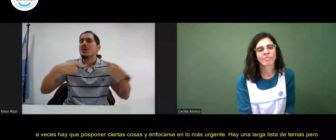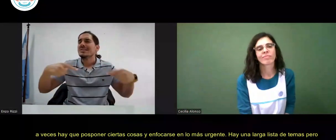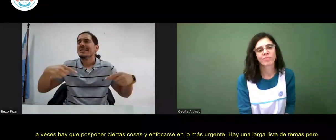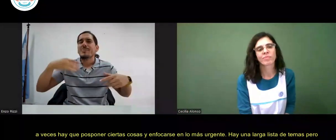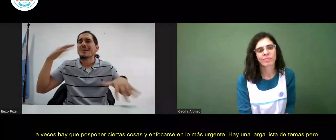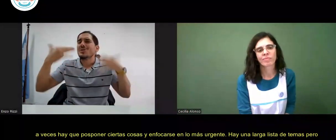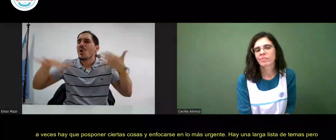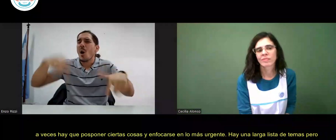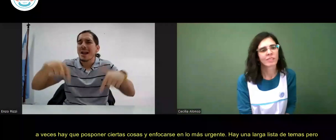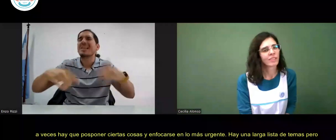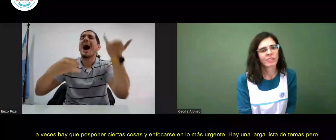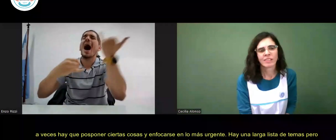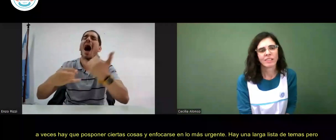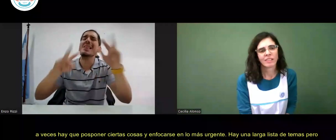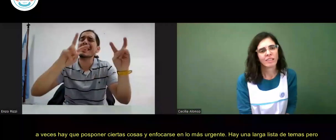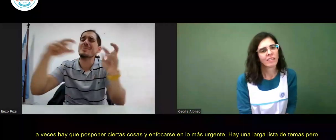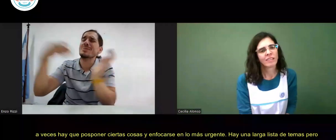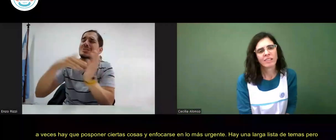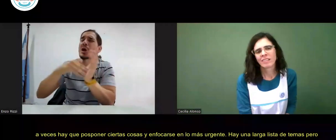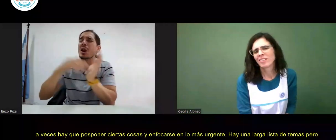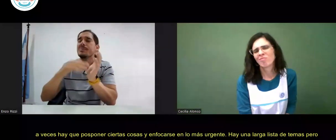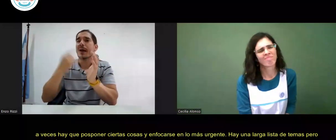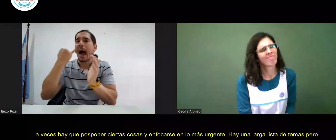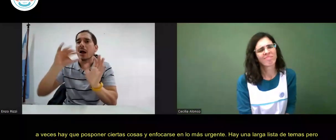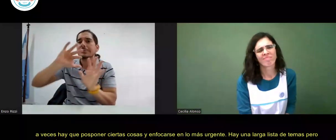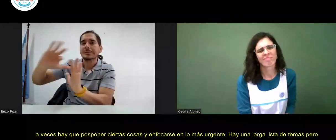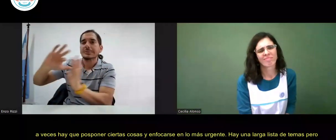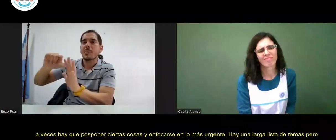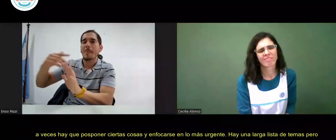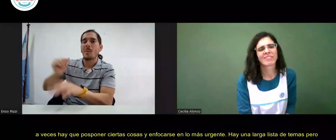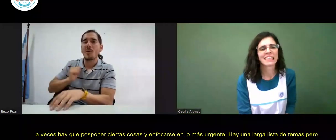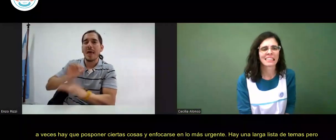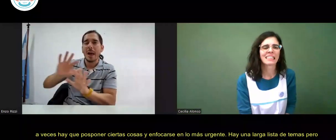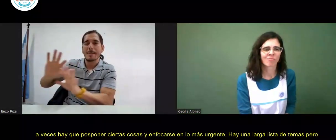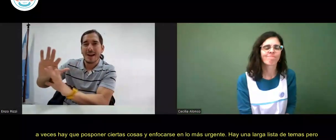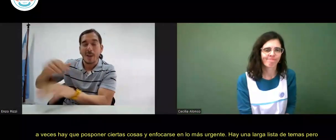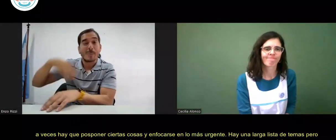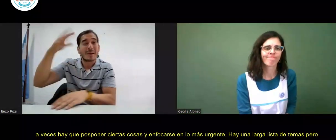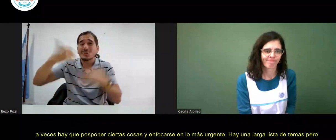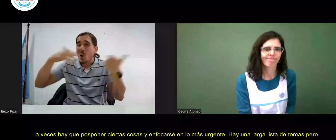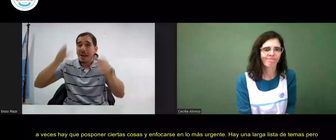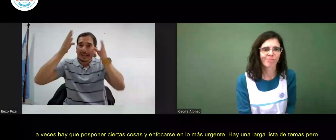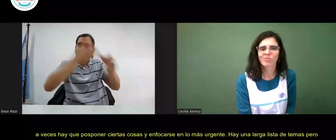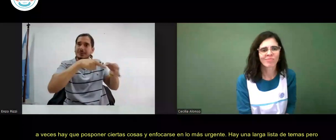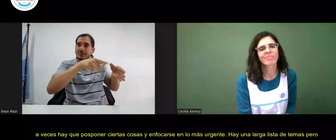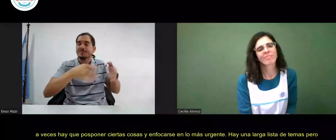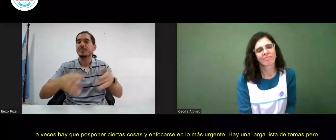A veces hay que posponer ciertas cosas y enfocarse en lo más urgente.